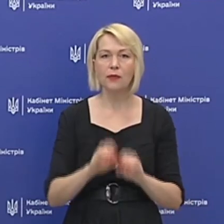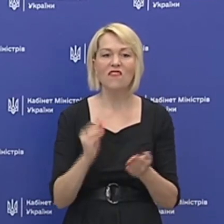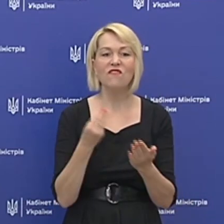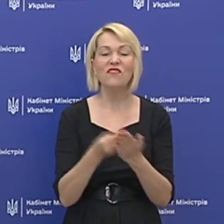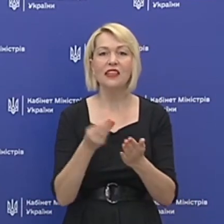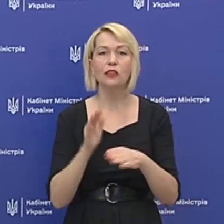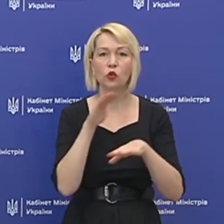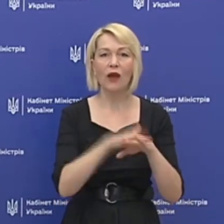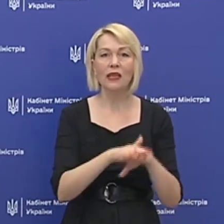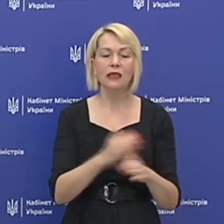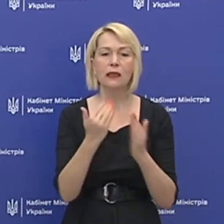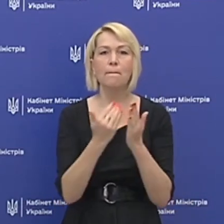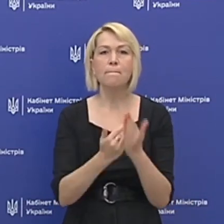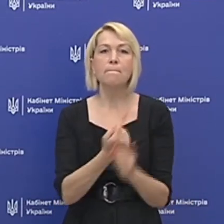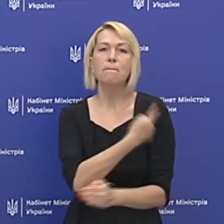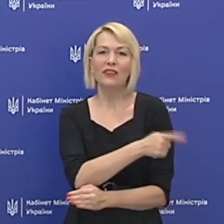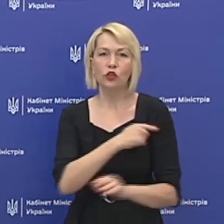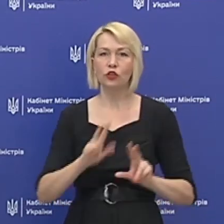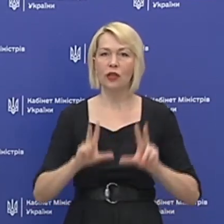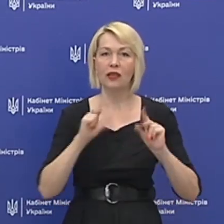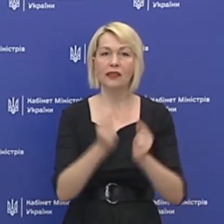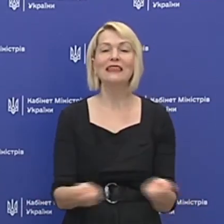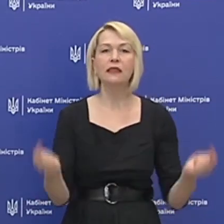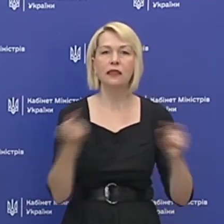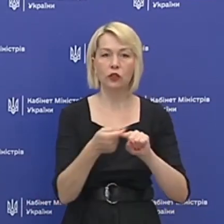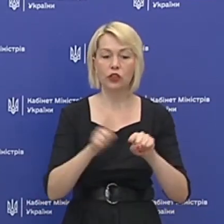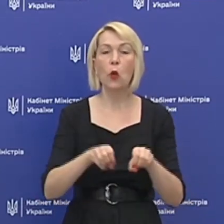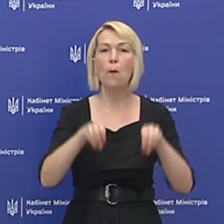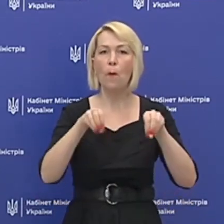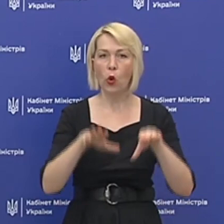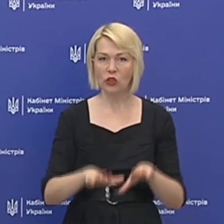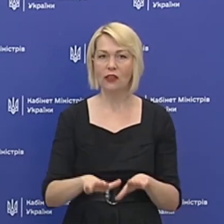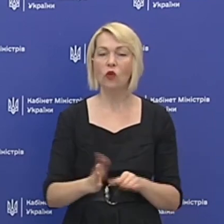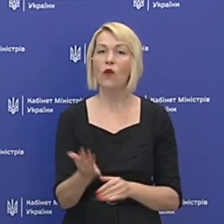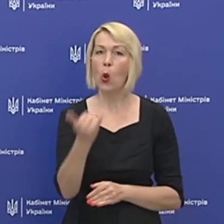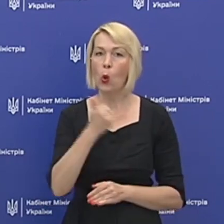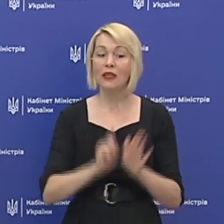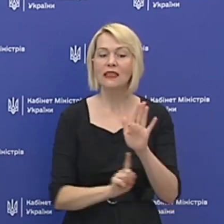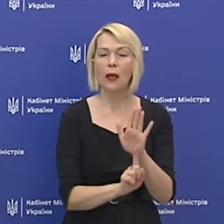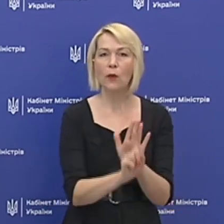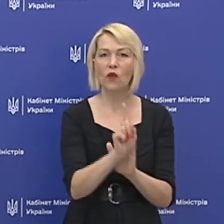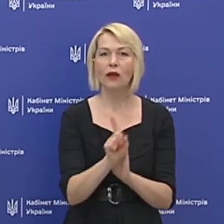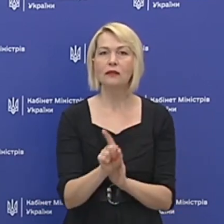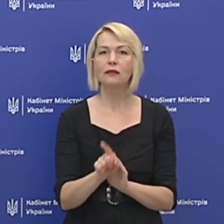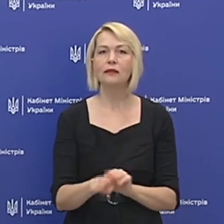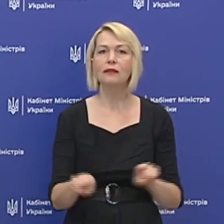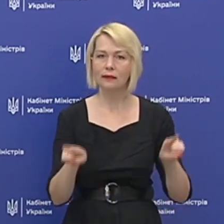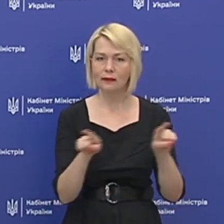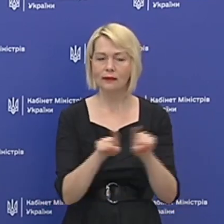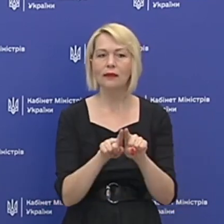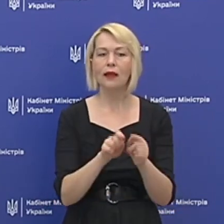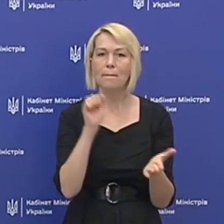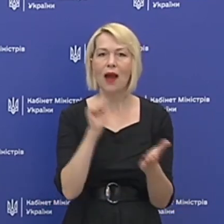медичних гарантій. Отже, згідно цією постановою в нас запроваджується так званий пакет